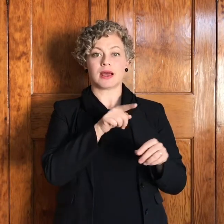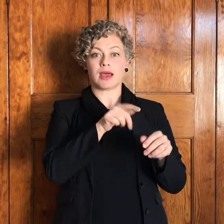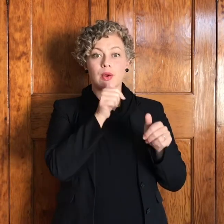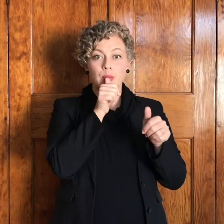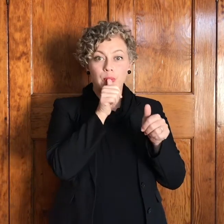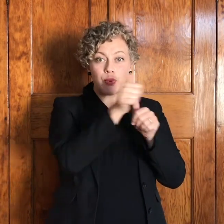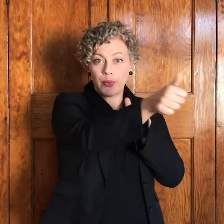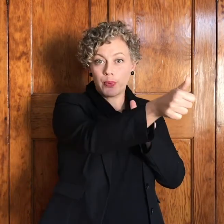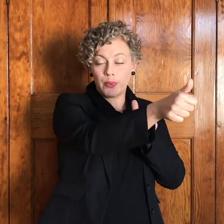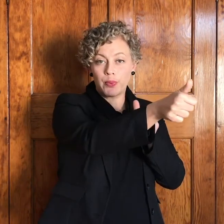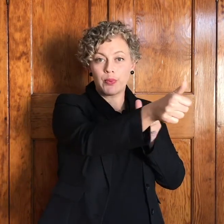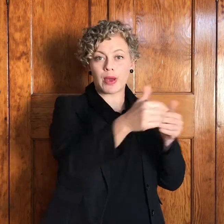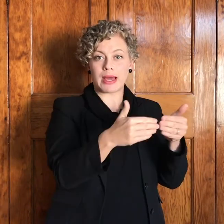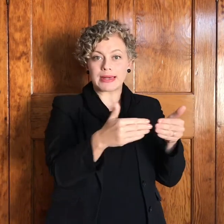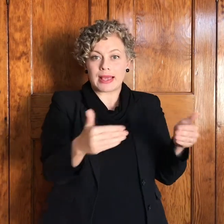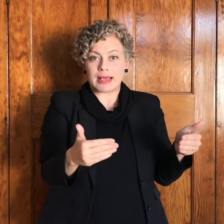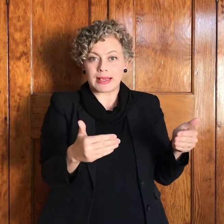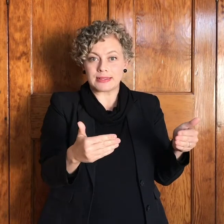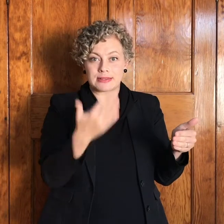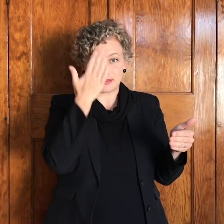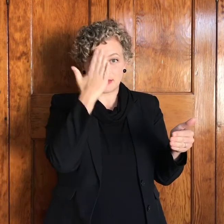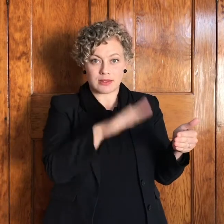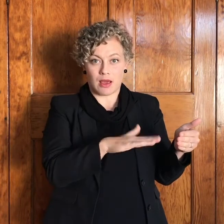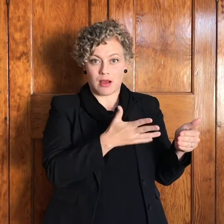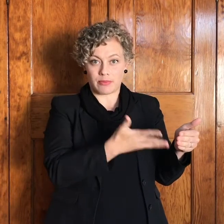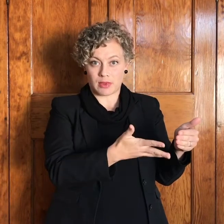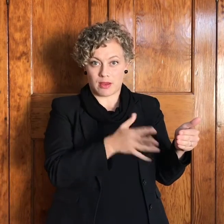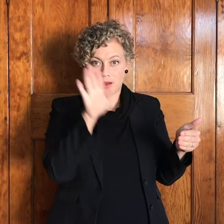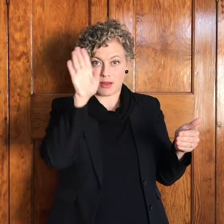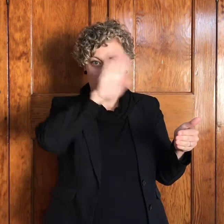vertoef hy een nacht op die grens as hy terugkom weer.